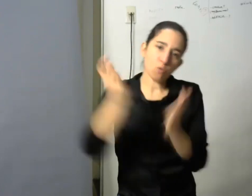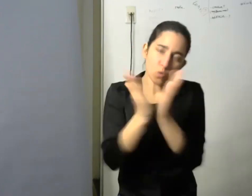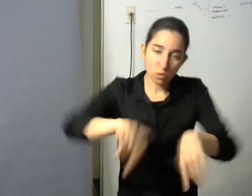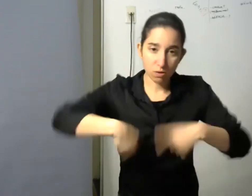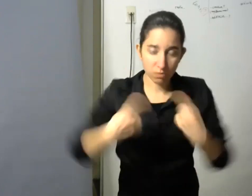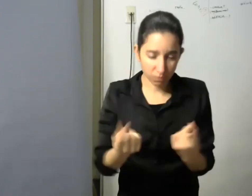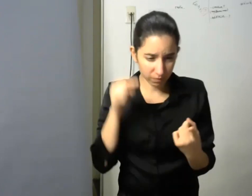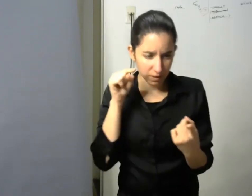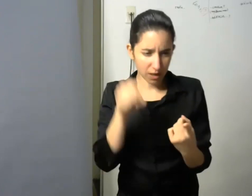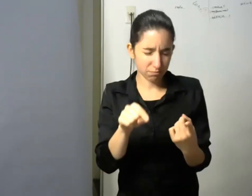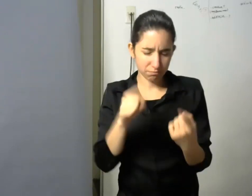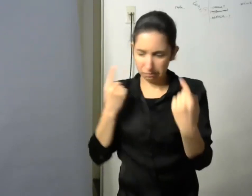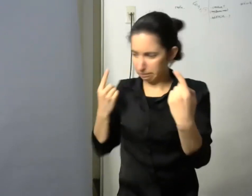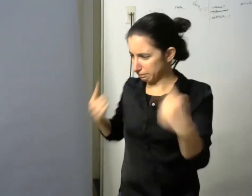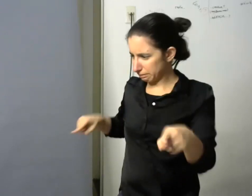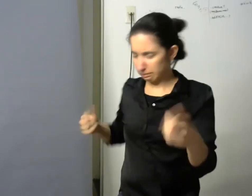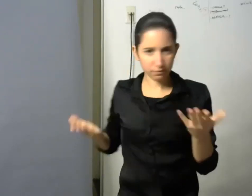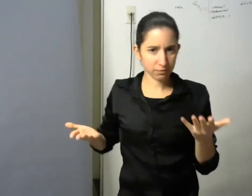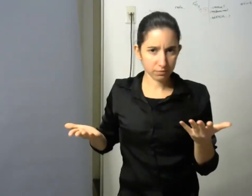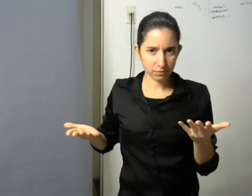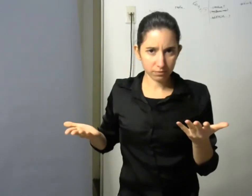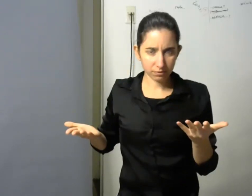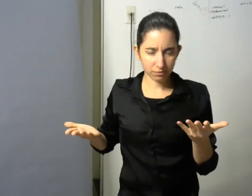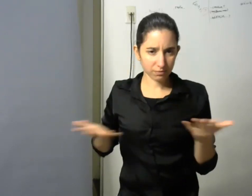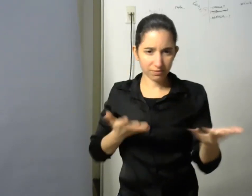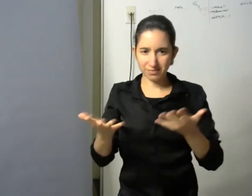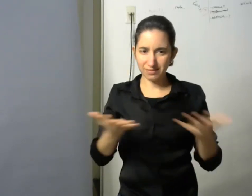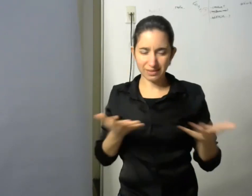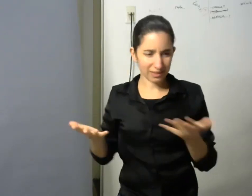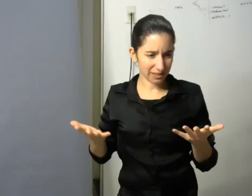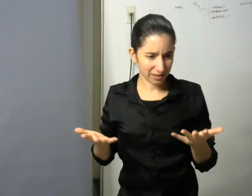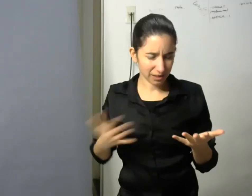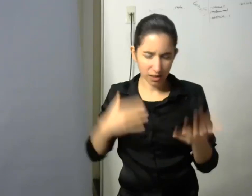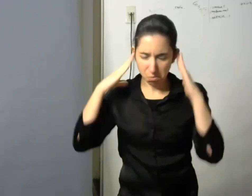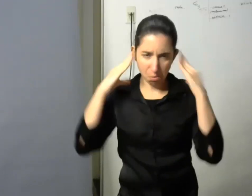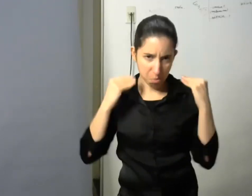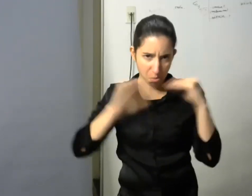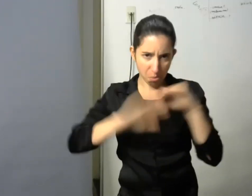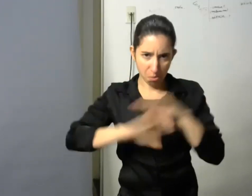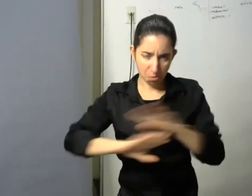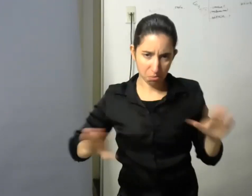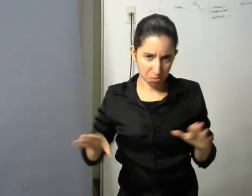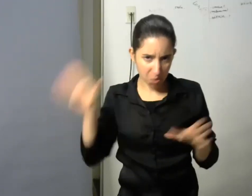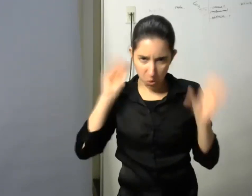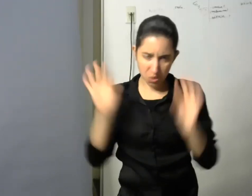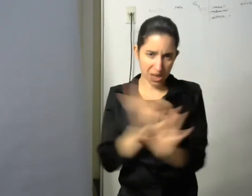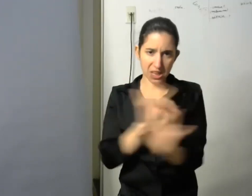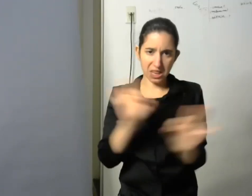obviamente no tenía sentido auditivo lo había perdido totalmente entonces tuve que hacer la